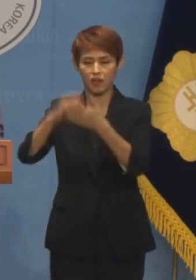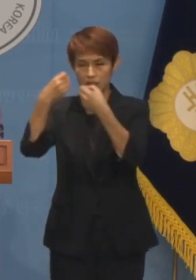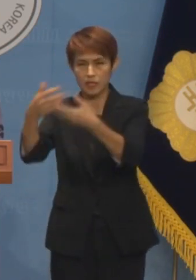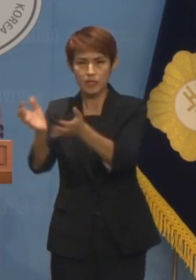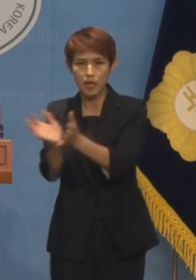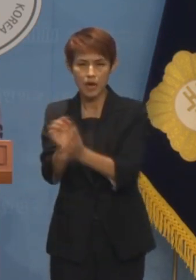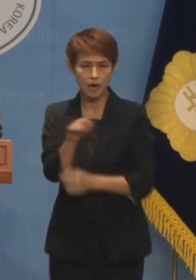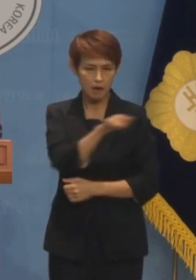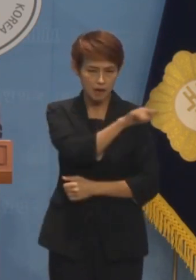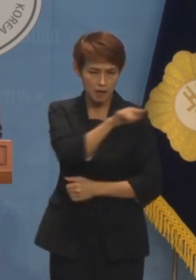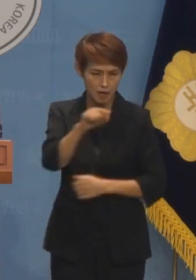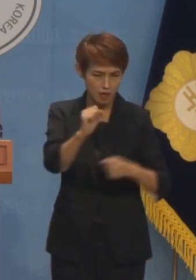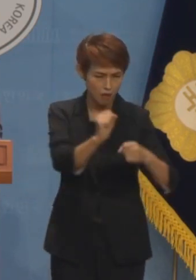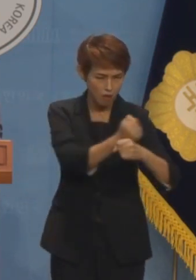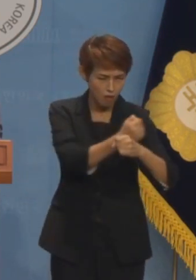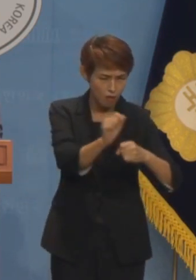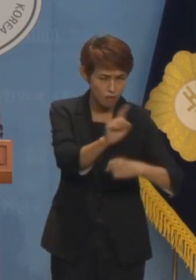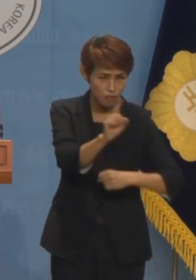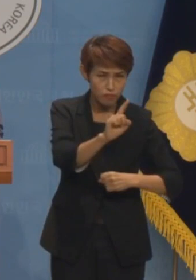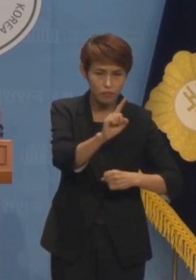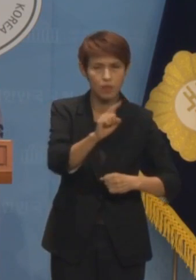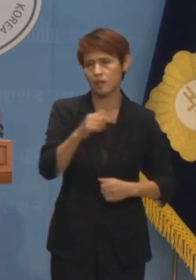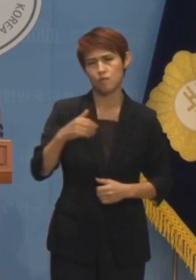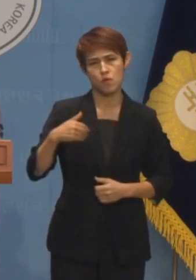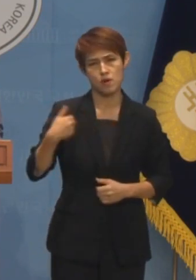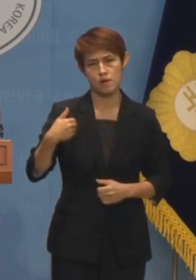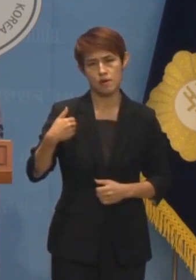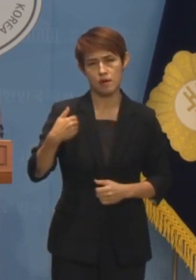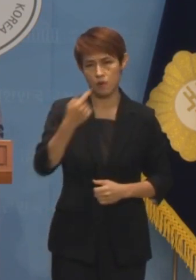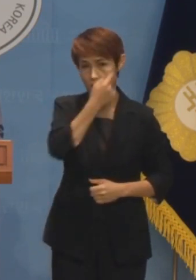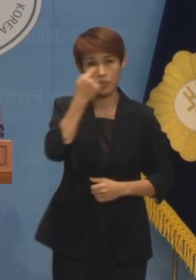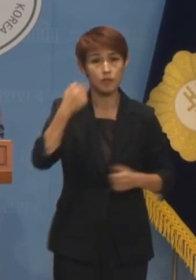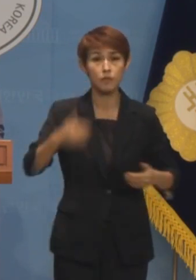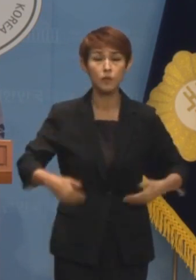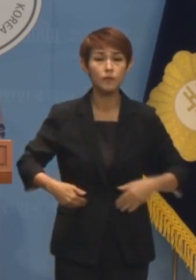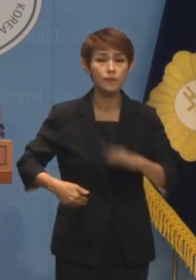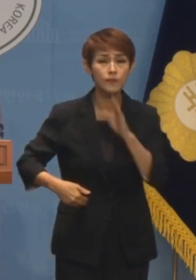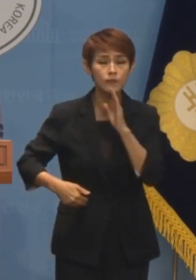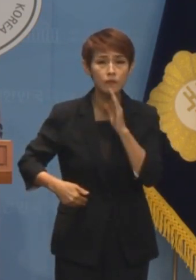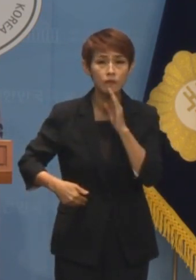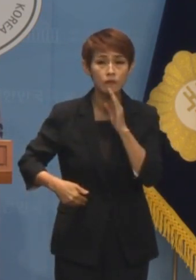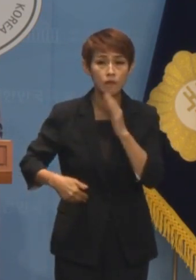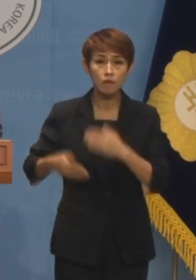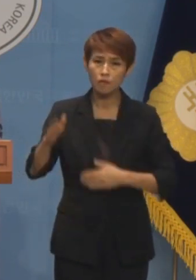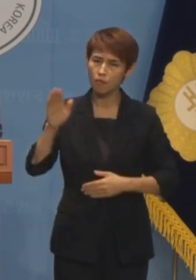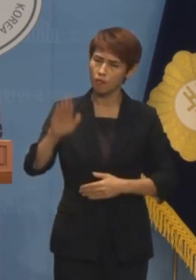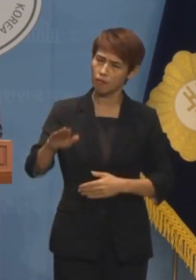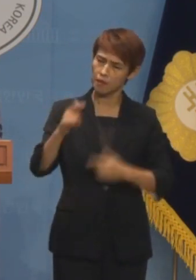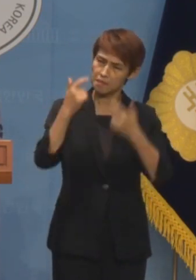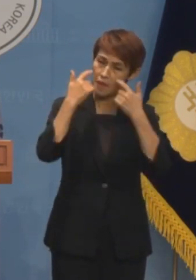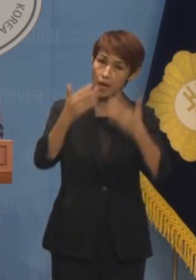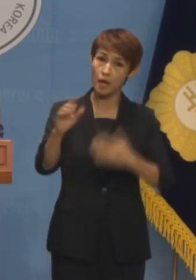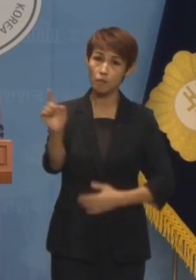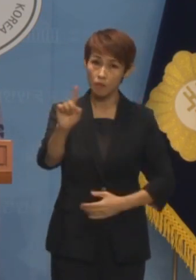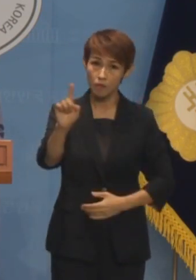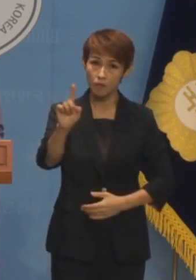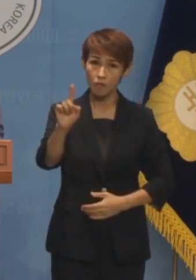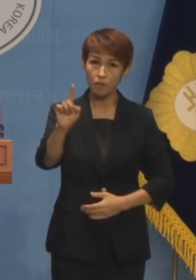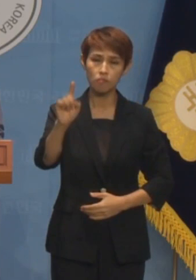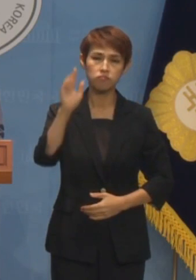추잡한 거래와 논의가 있었는지는 더 확인이 필요하겠으나 점점 더 명확해지고 있는 것은